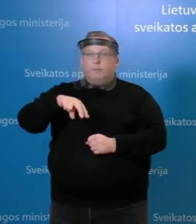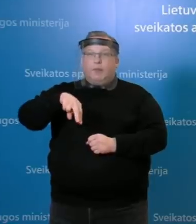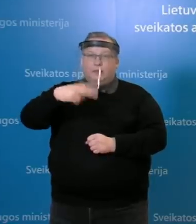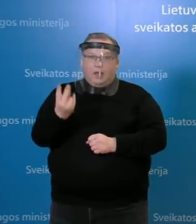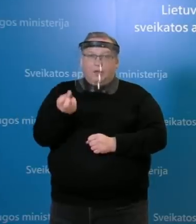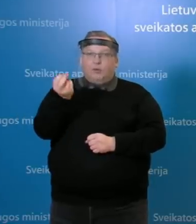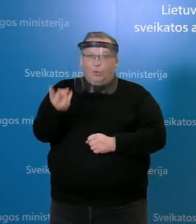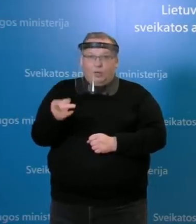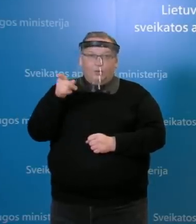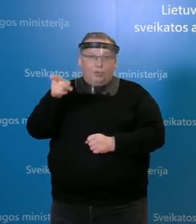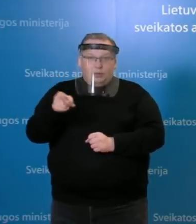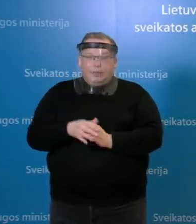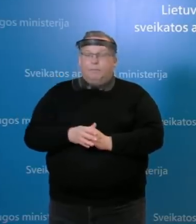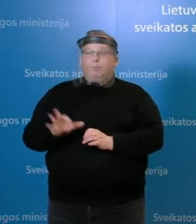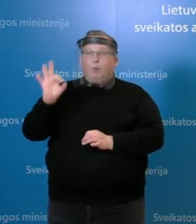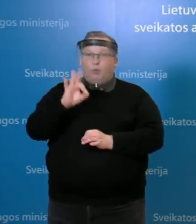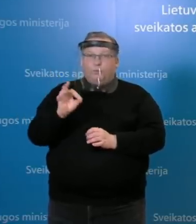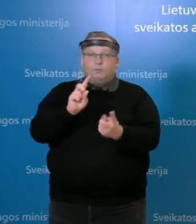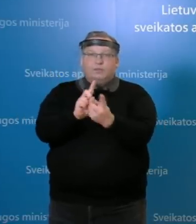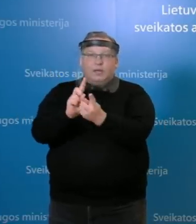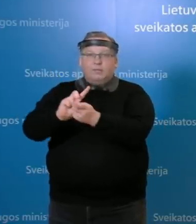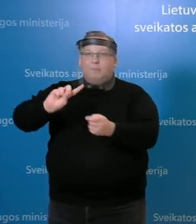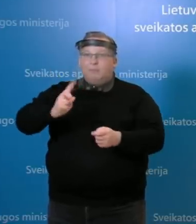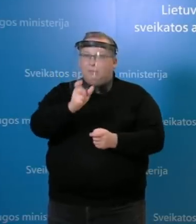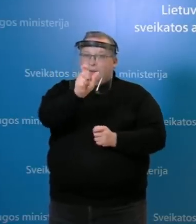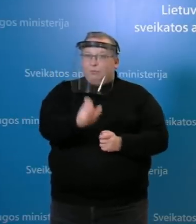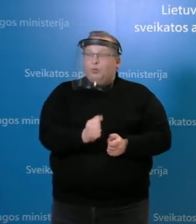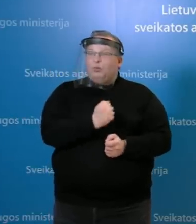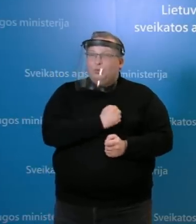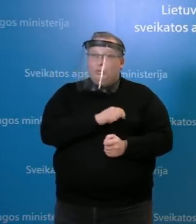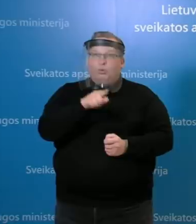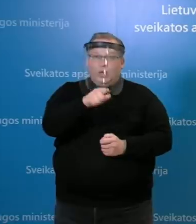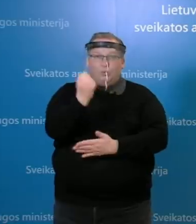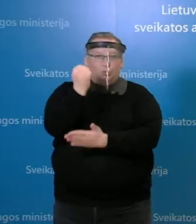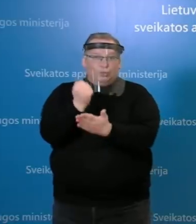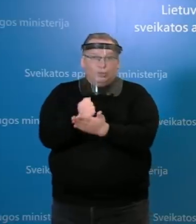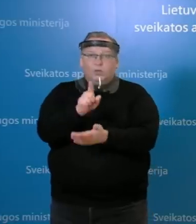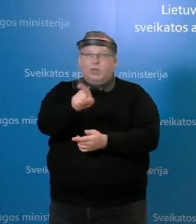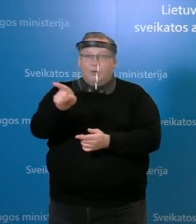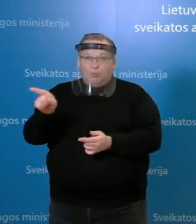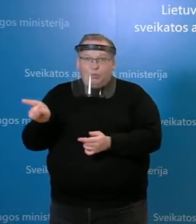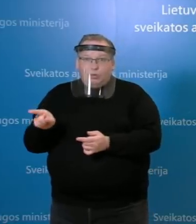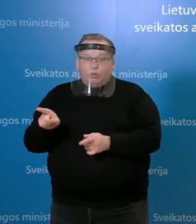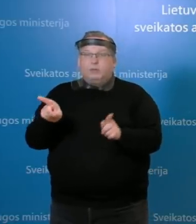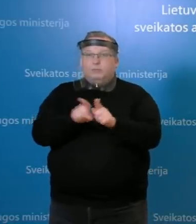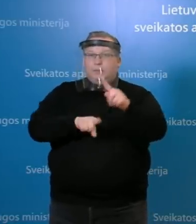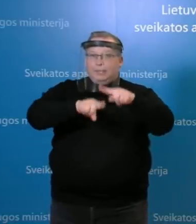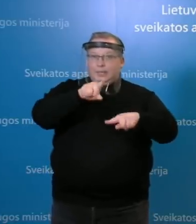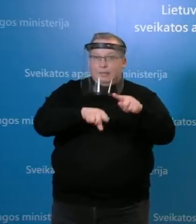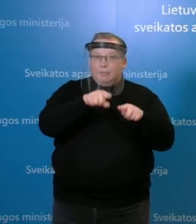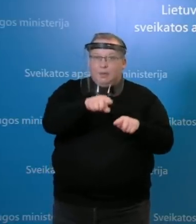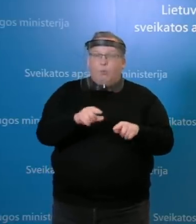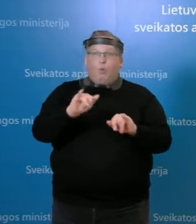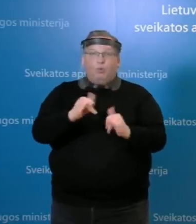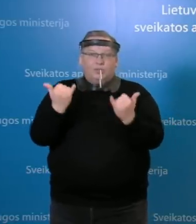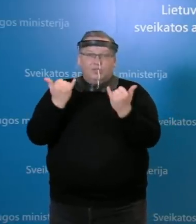Na, jūs minėjot, kad salitį, tas pirmasis asmuo turi su darbuotojais ir iš artimos aplinkos, o kaip su šituo,